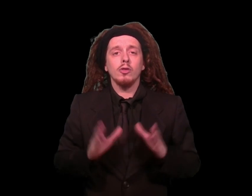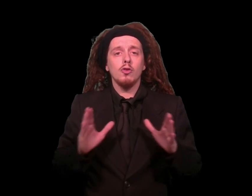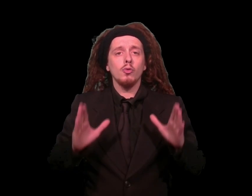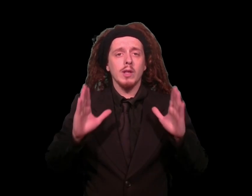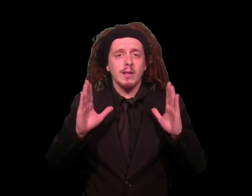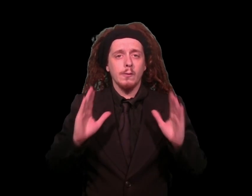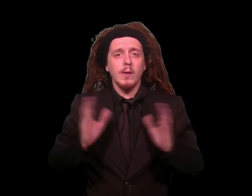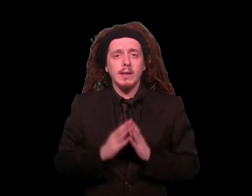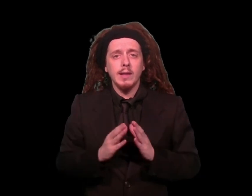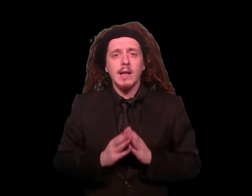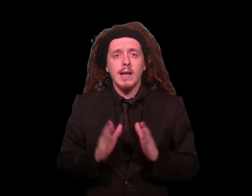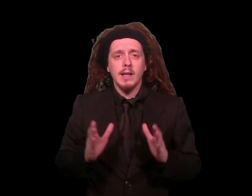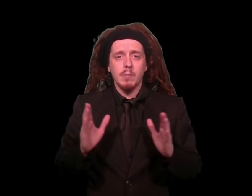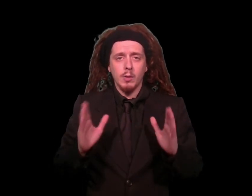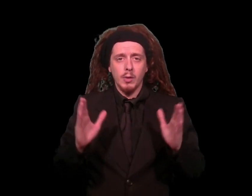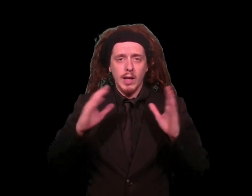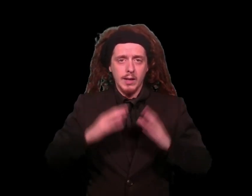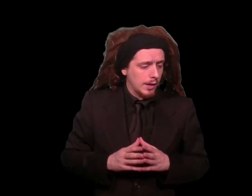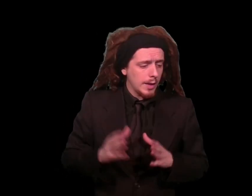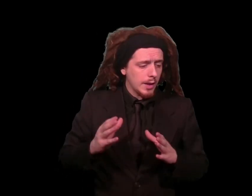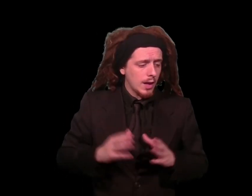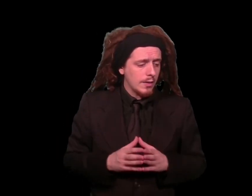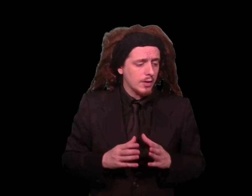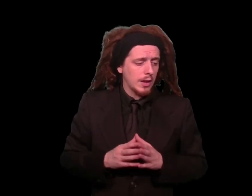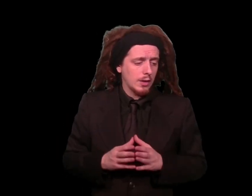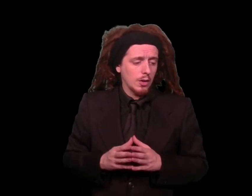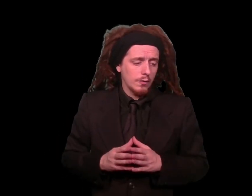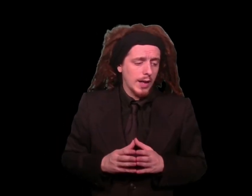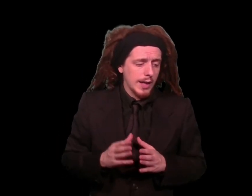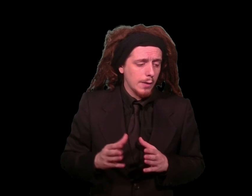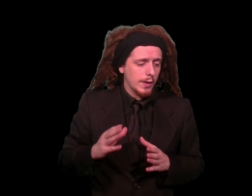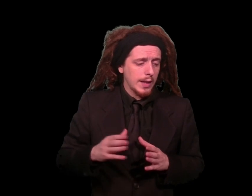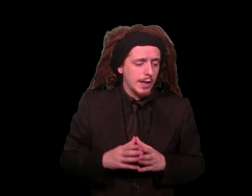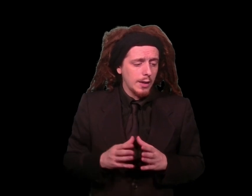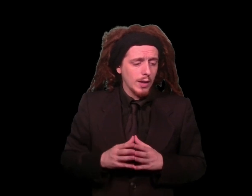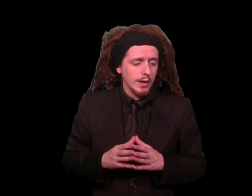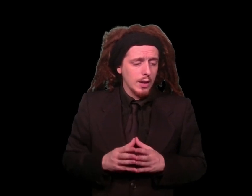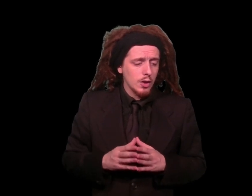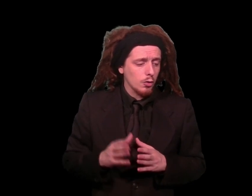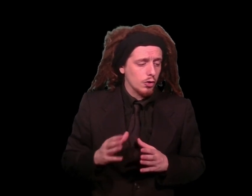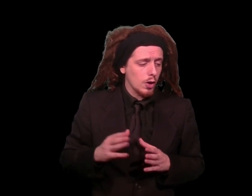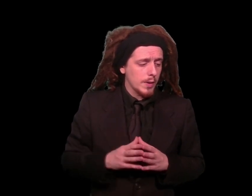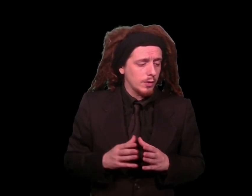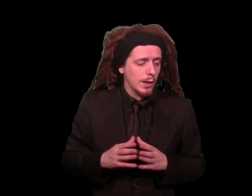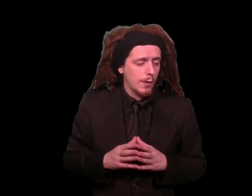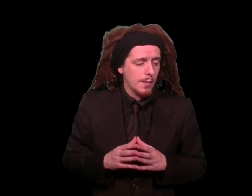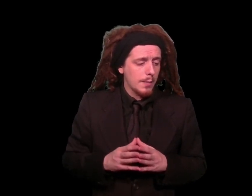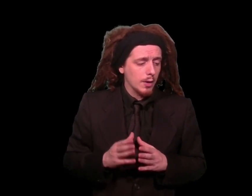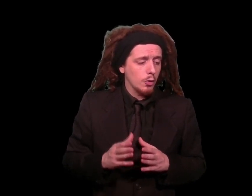digiuno a staffetta era proprio lei. Libero aveva scritto, Valeria Fedeli non aderisce allo sciopero della fame per gli